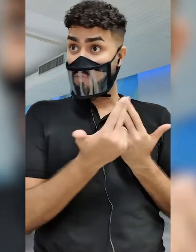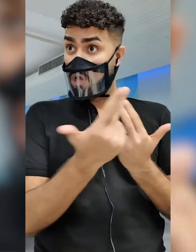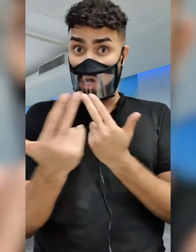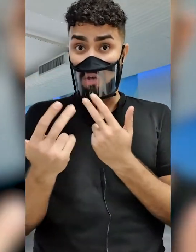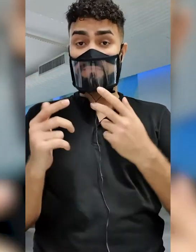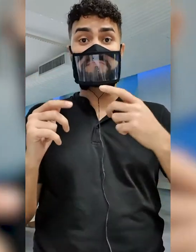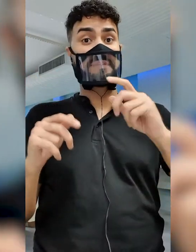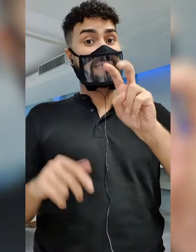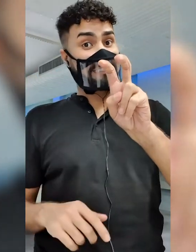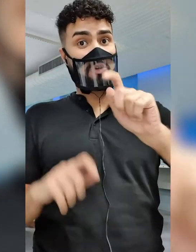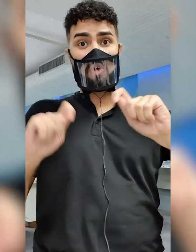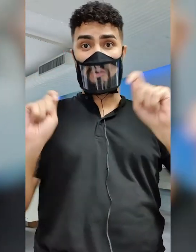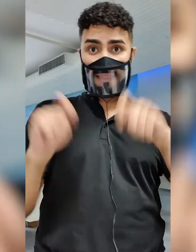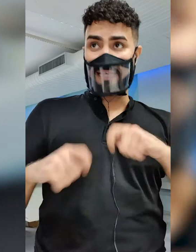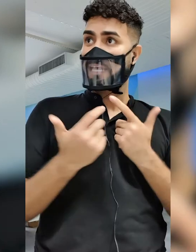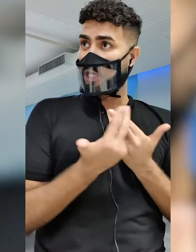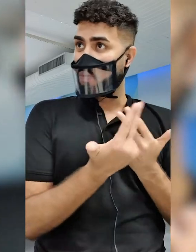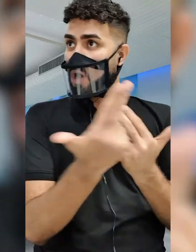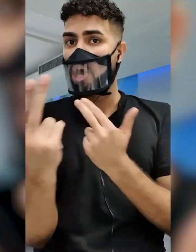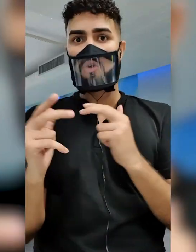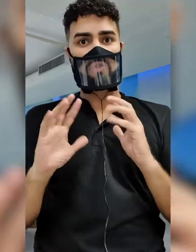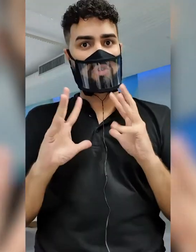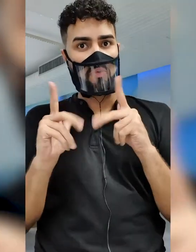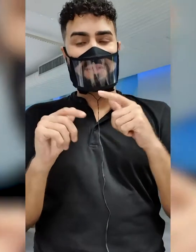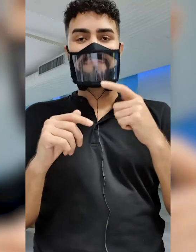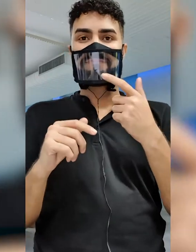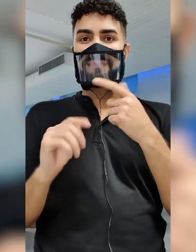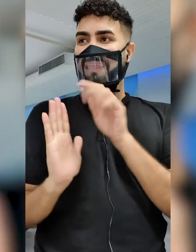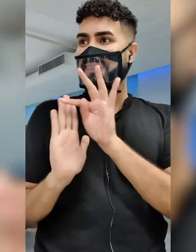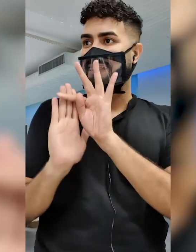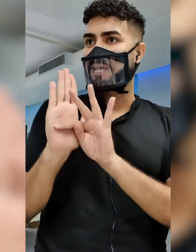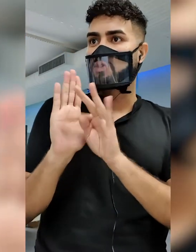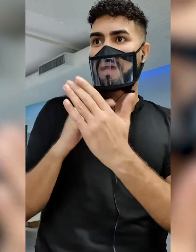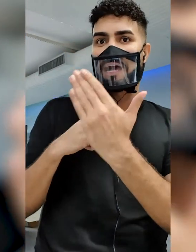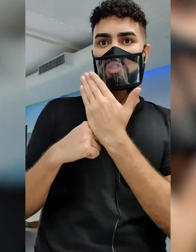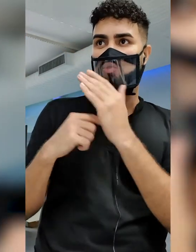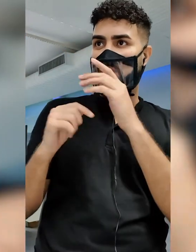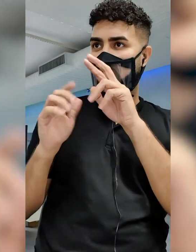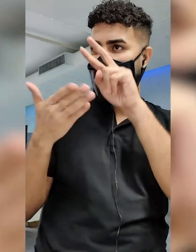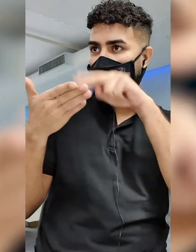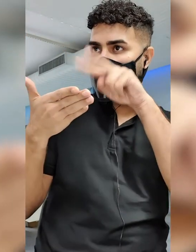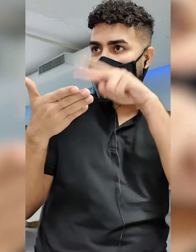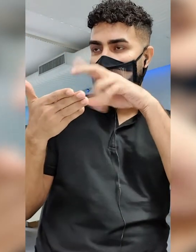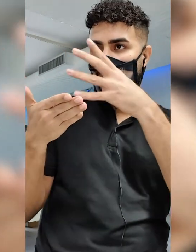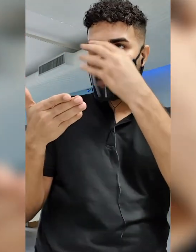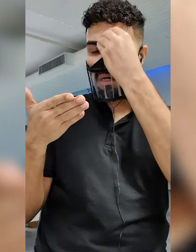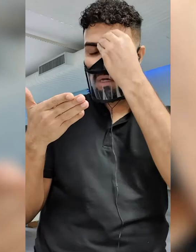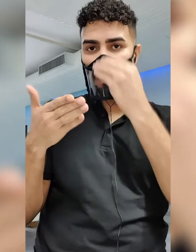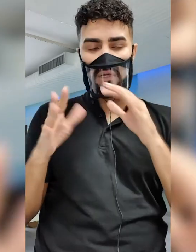que estarão disponíveis para ele, são as mesmas cinco competências, são os textos motivadores. Esses textos são